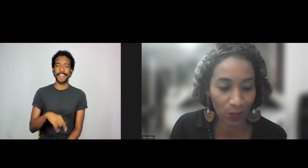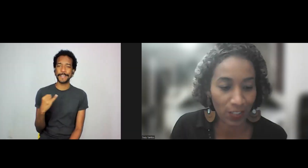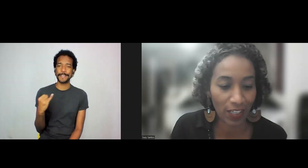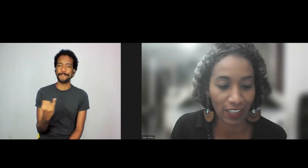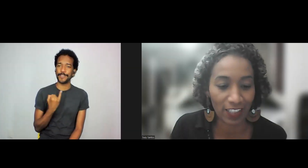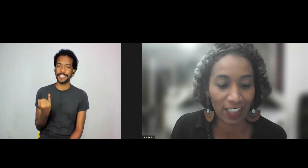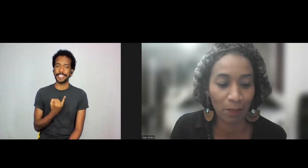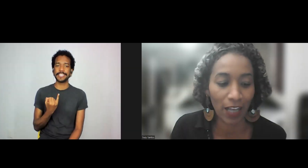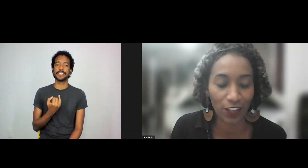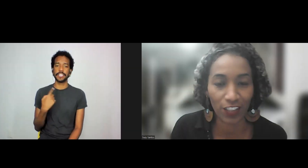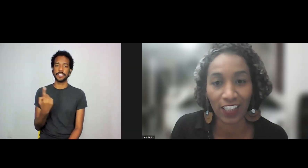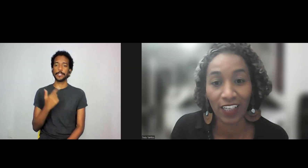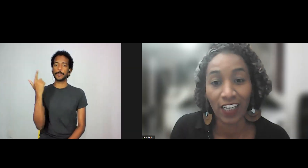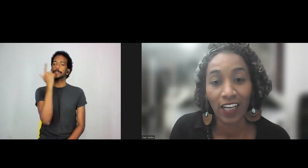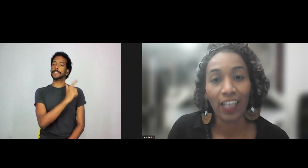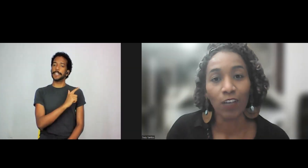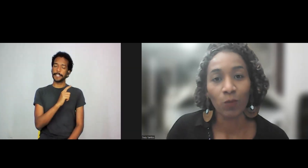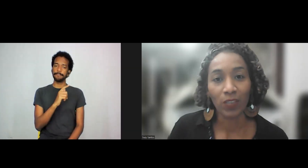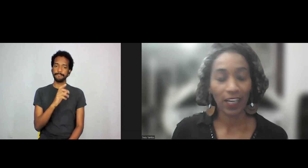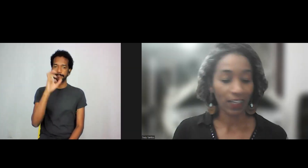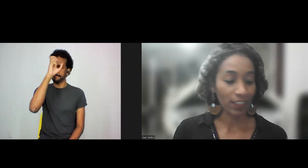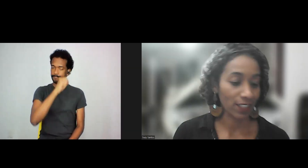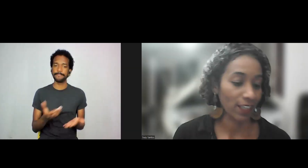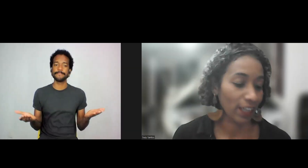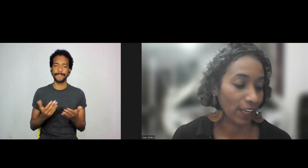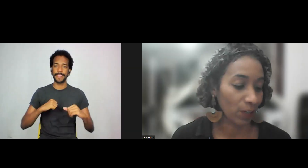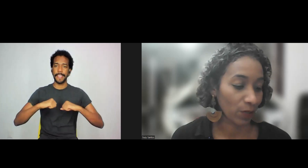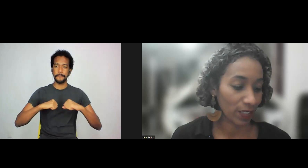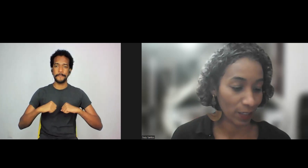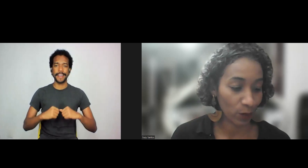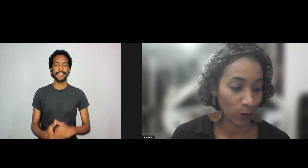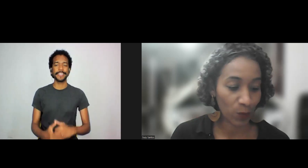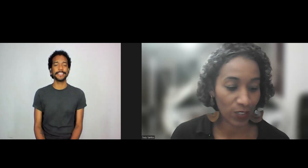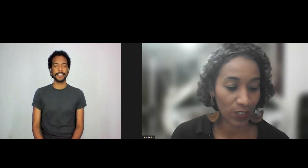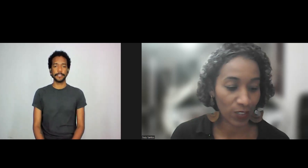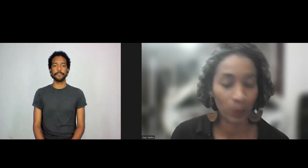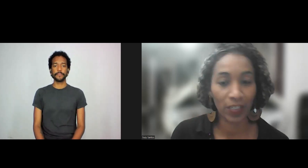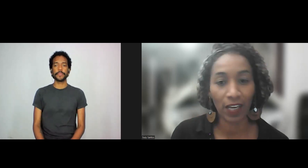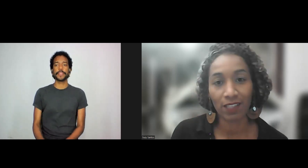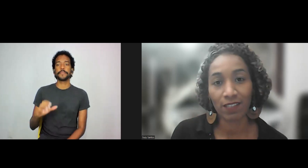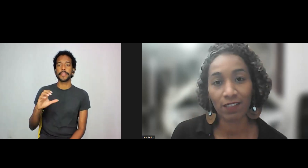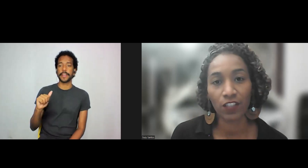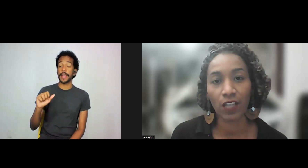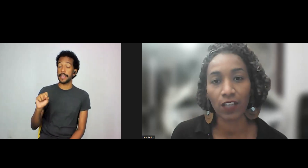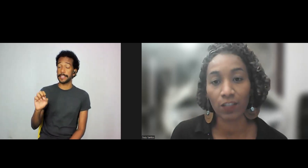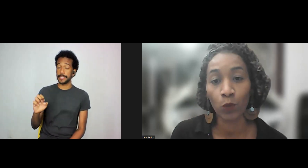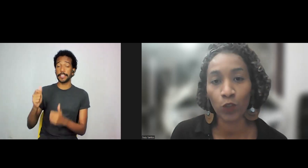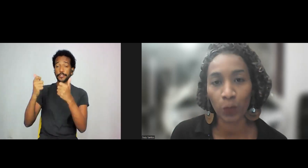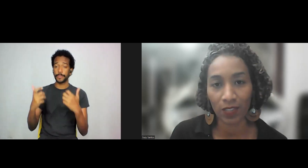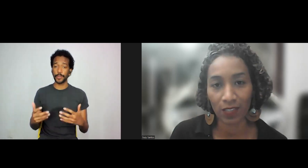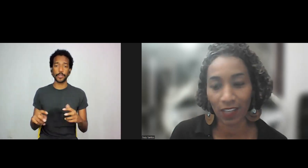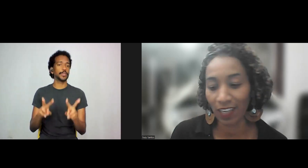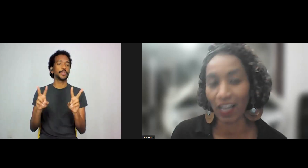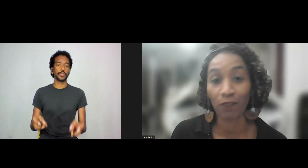considerar nesse debate, né? Uma delas, o que a Zé trouxe, sobre essas identidades